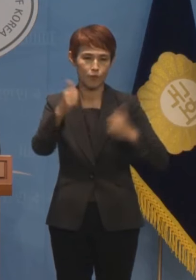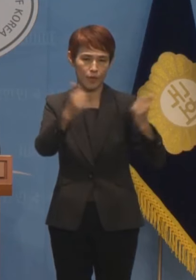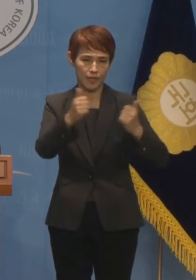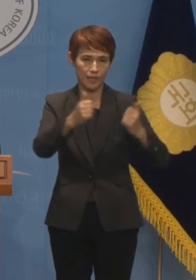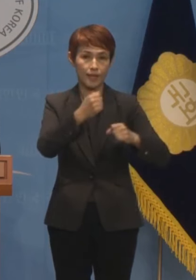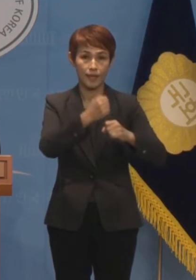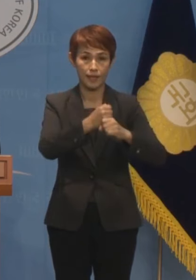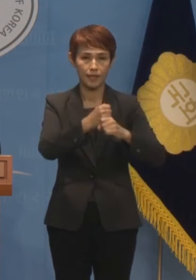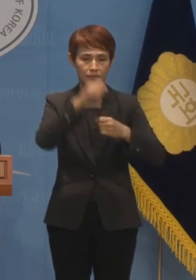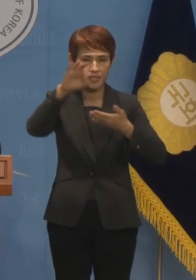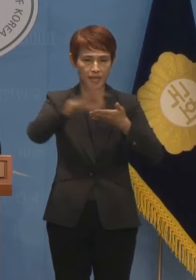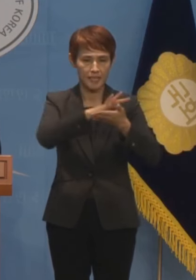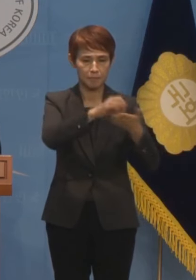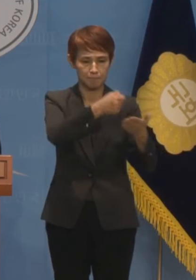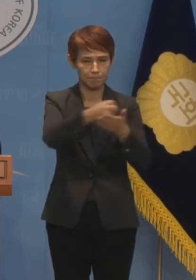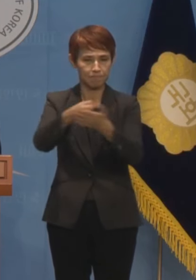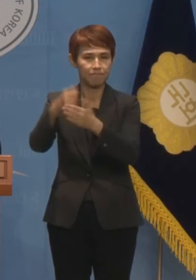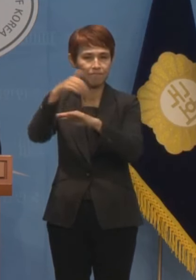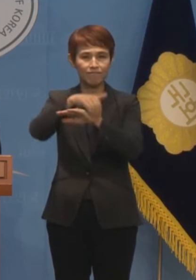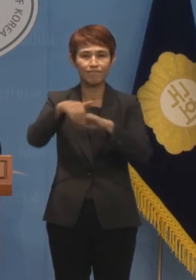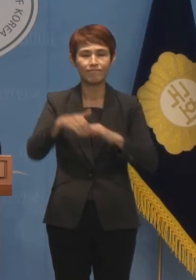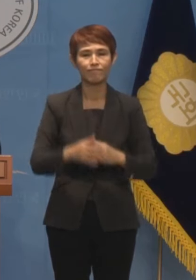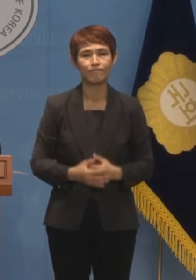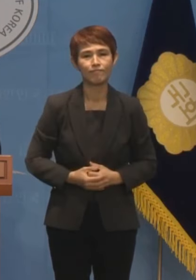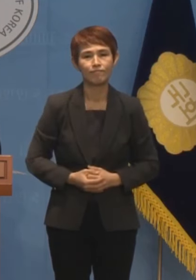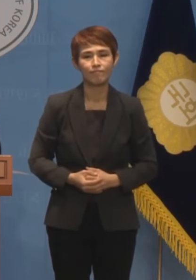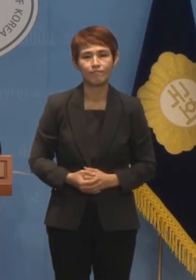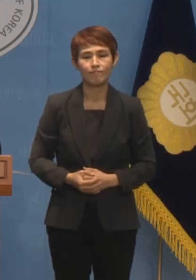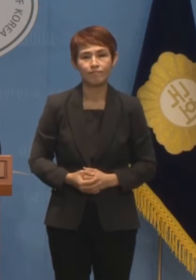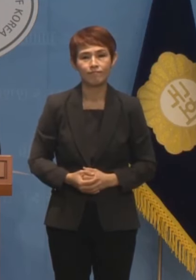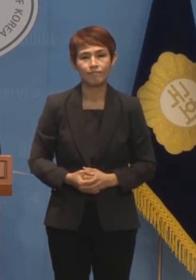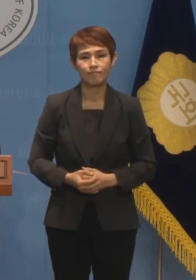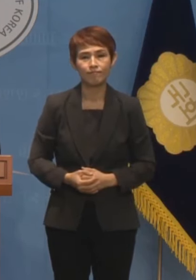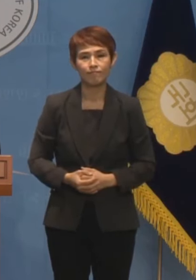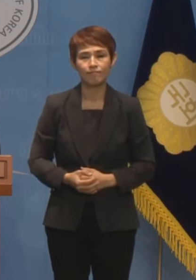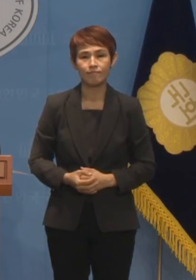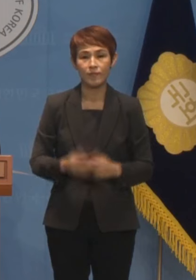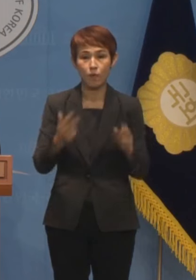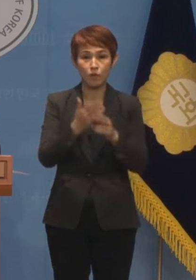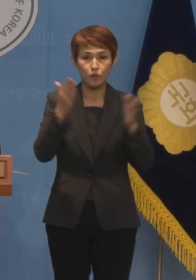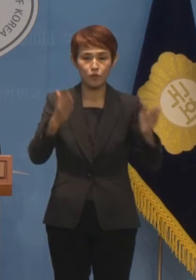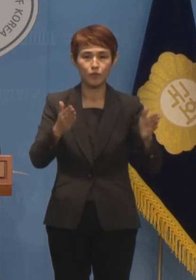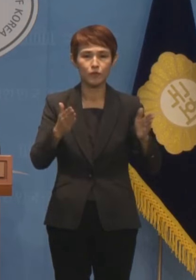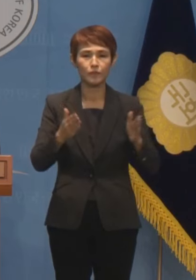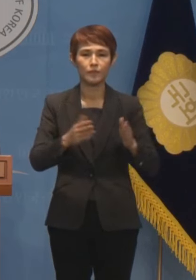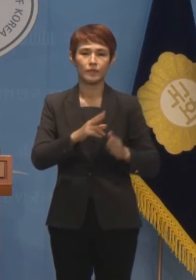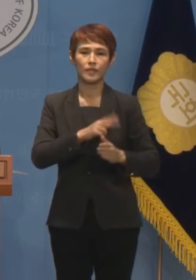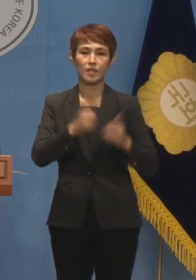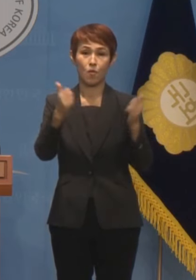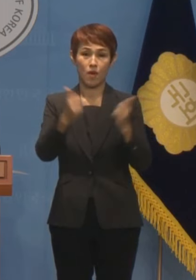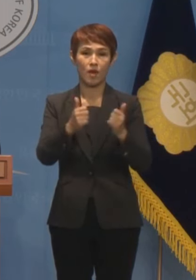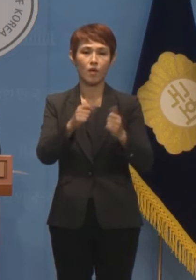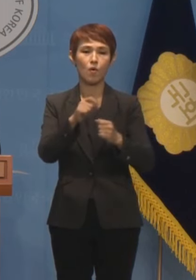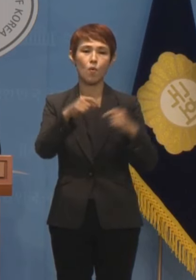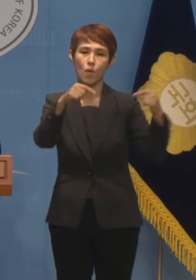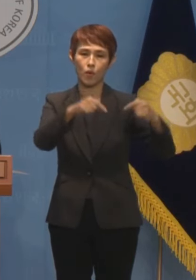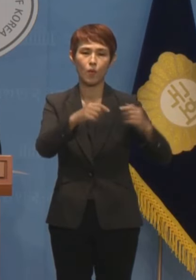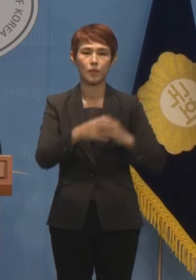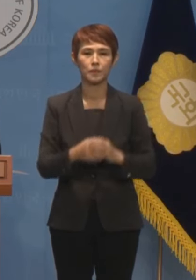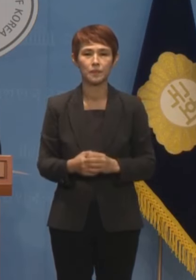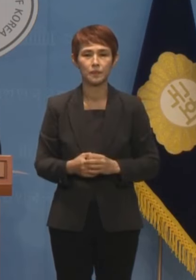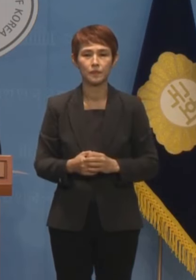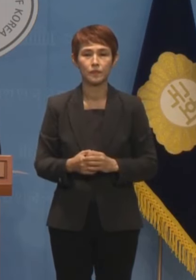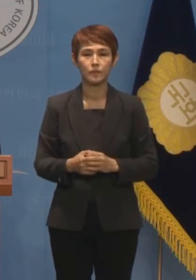열어서 예산안을 의결할 예정입니다. 다음은 이번 주 의회 외교 일정입니다. 국회